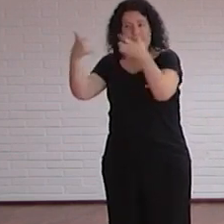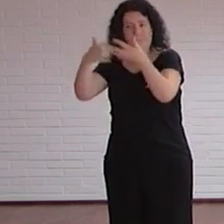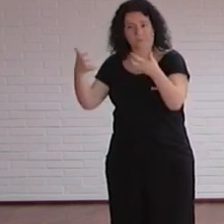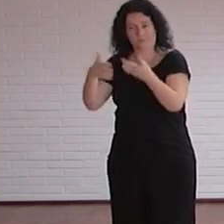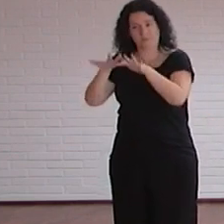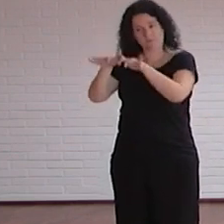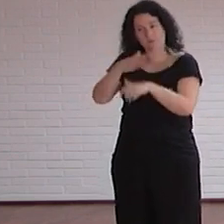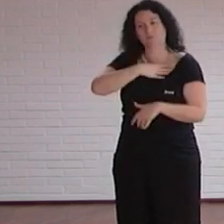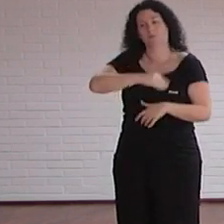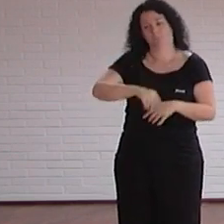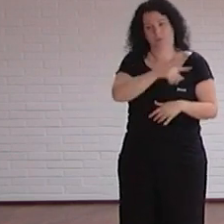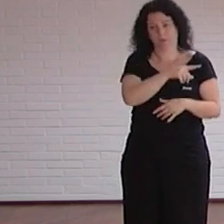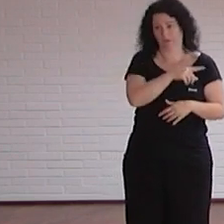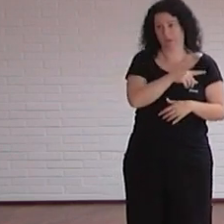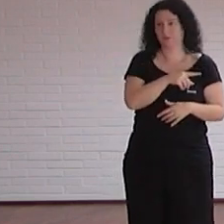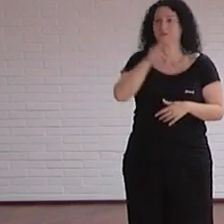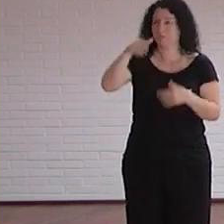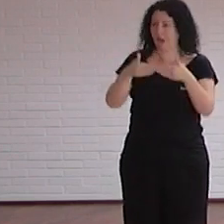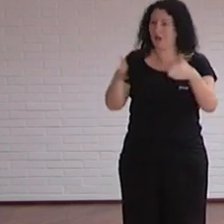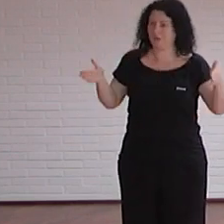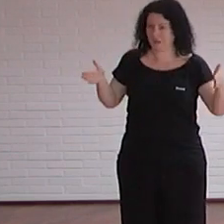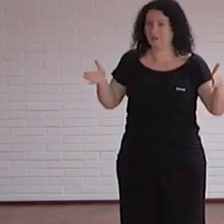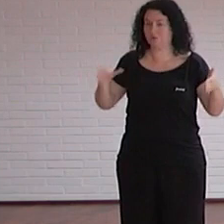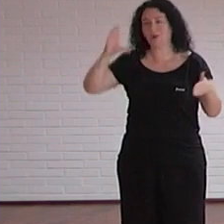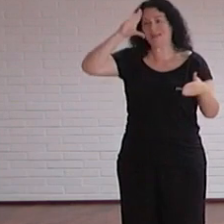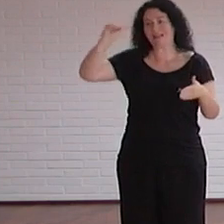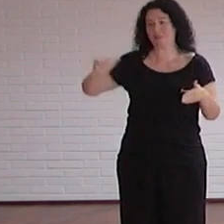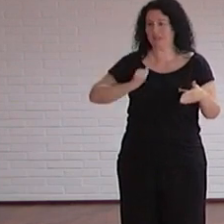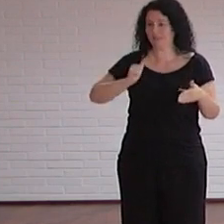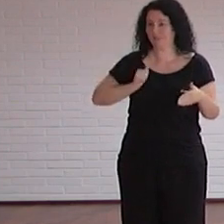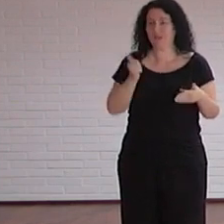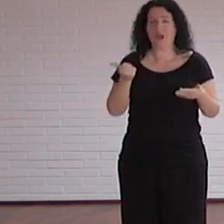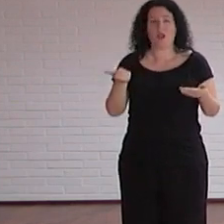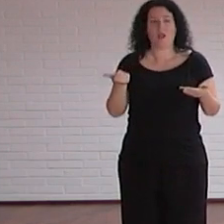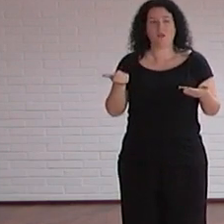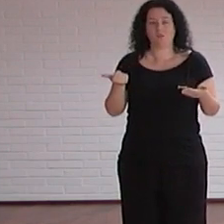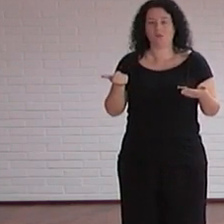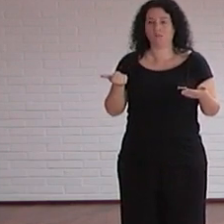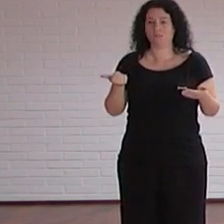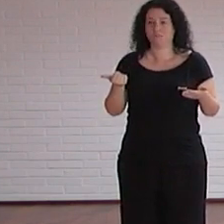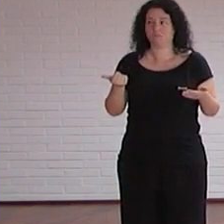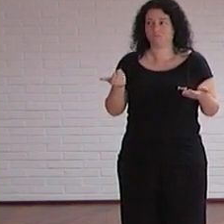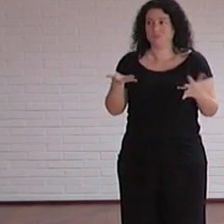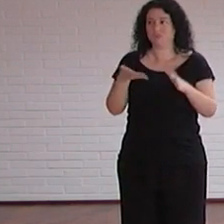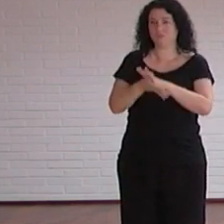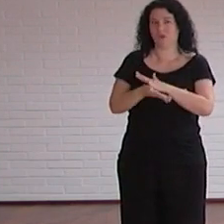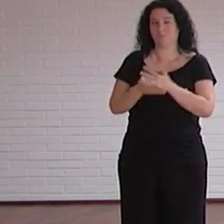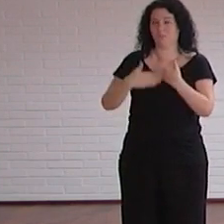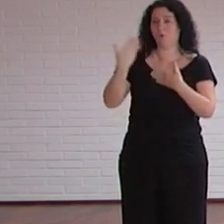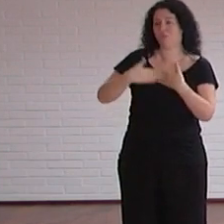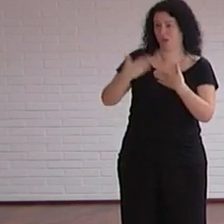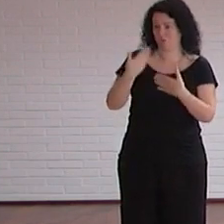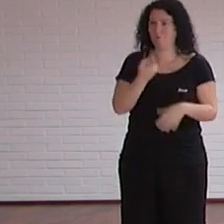etcétera pues es un sistema también de código abierto con inteligencia artificial y pues nos subimos a esta tendencia de